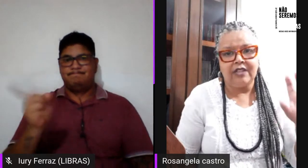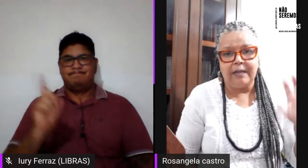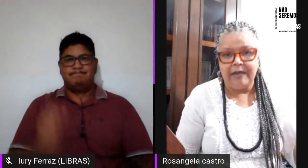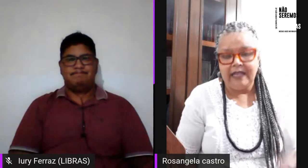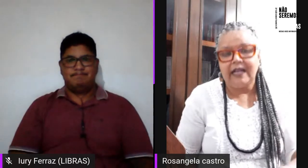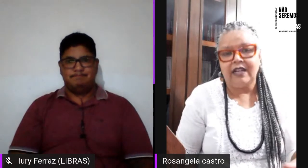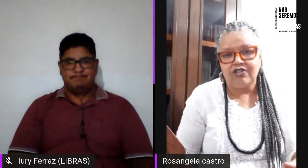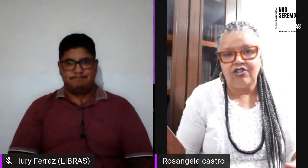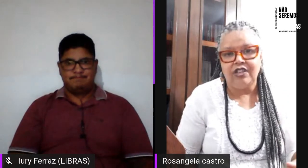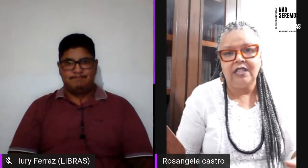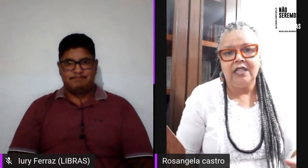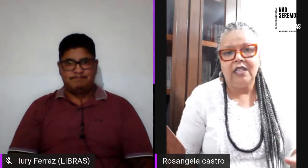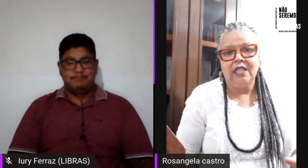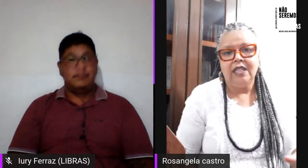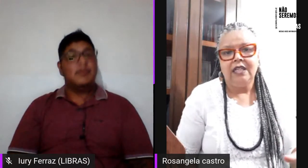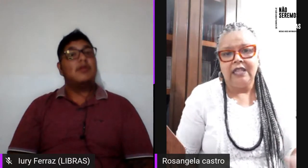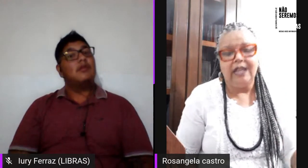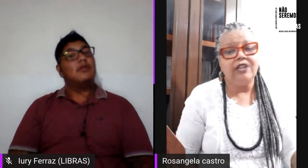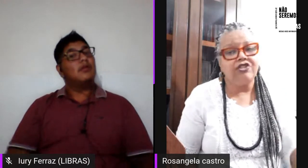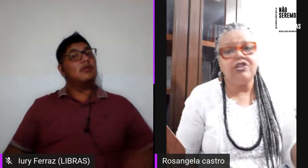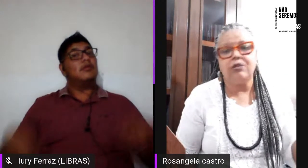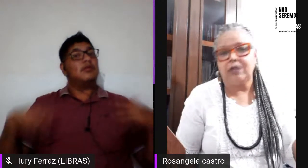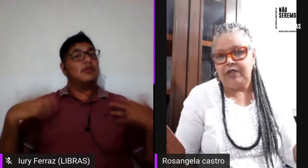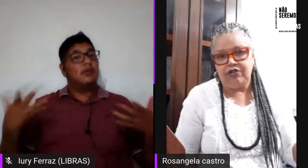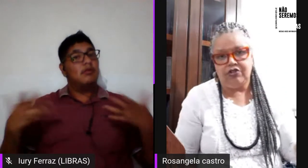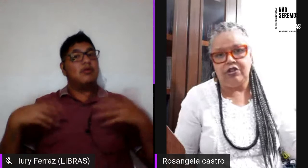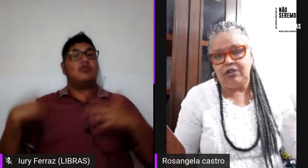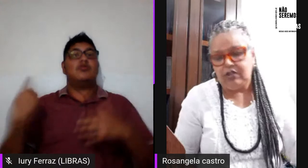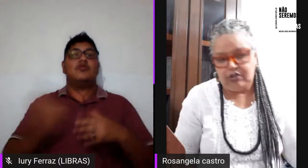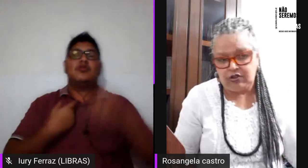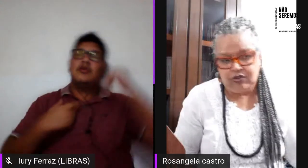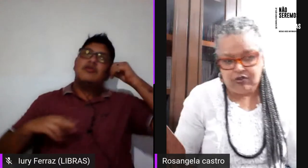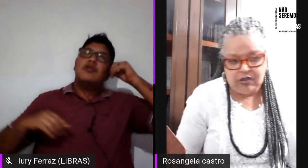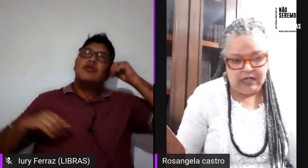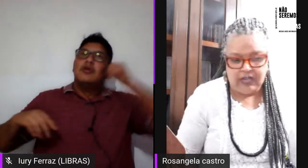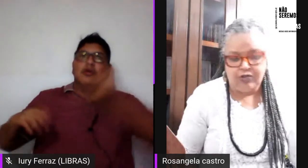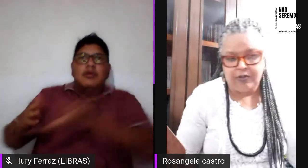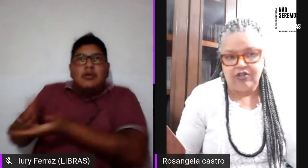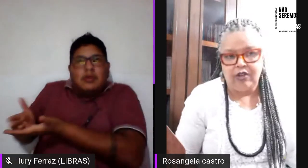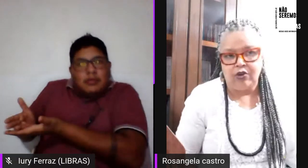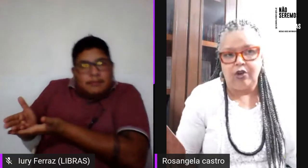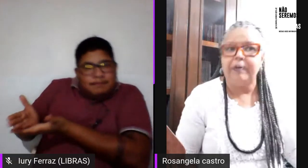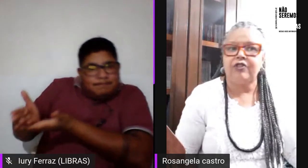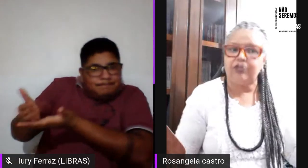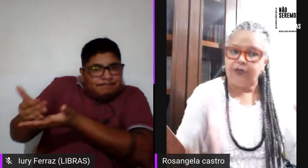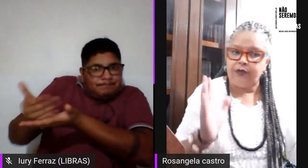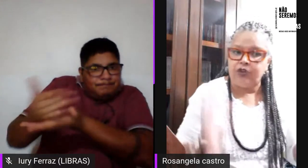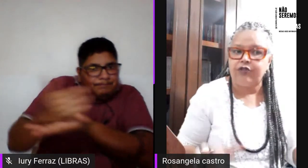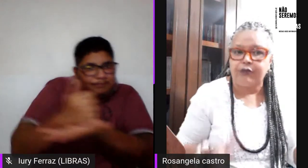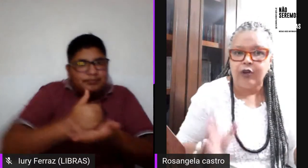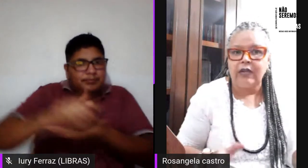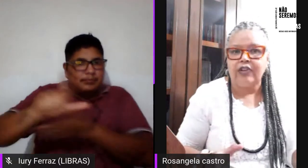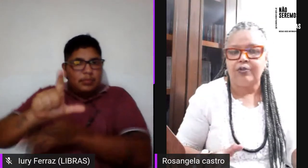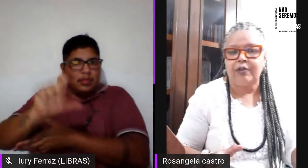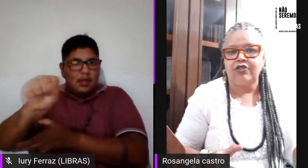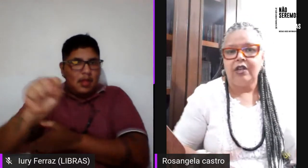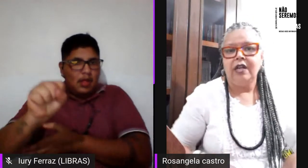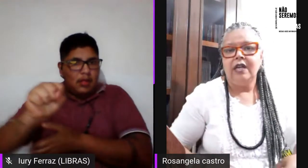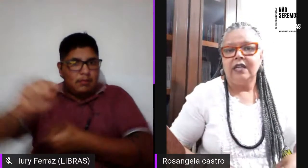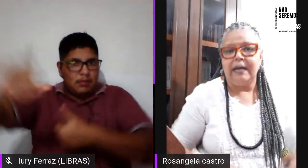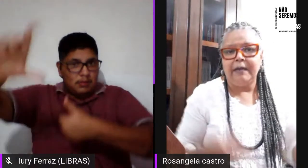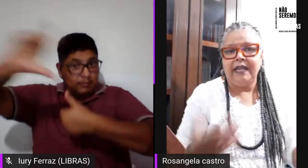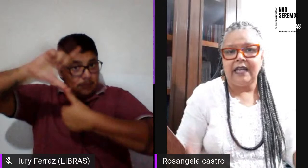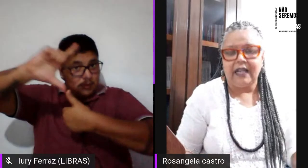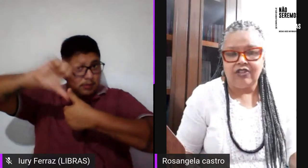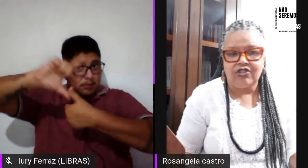lésbicas da América Latina né e tinham também de lésbicas da Europa mas o forte foi com lésbicas